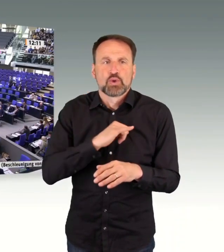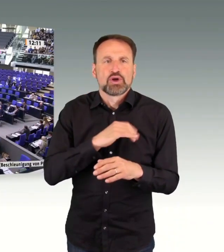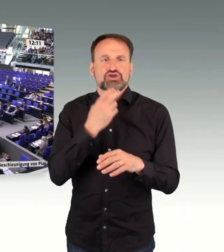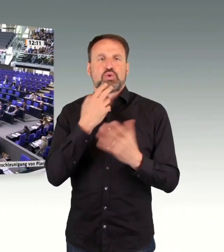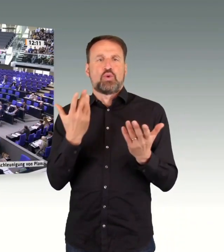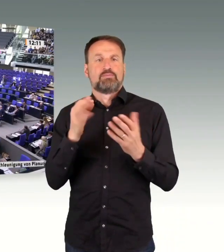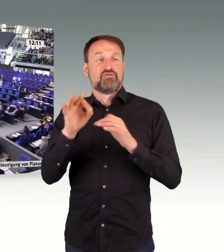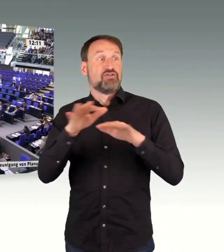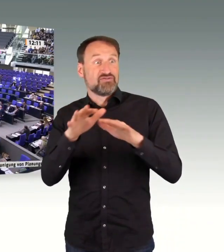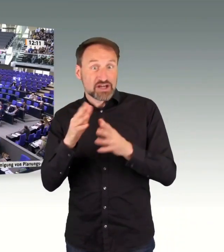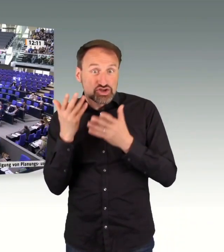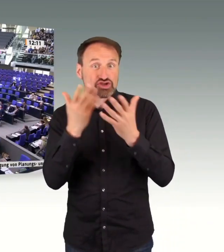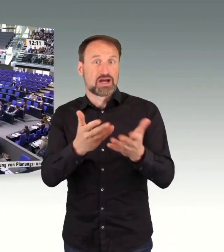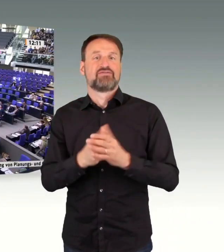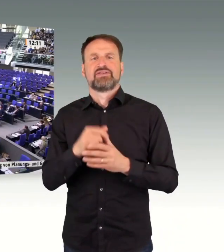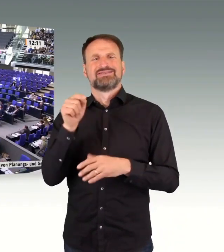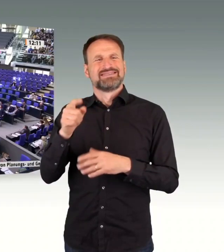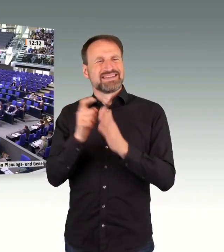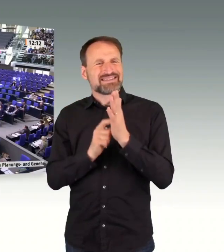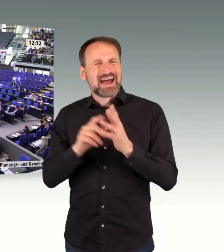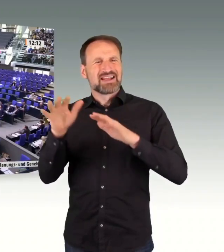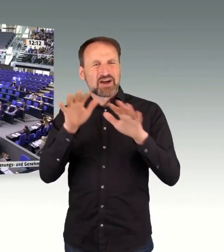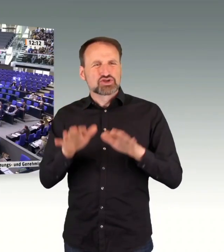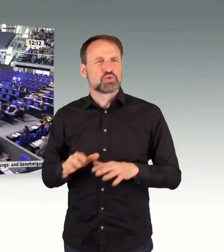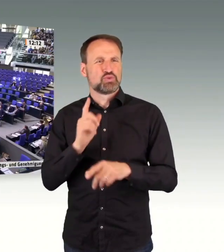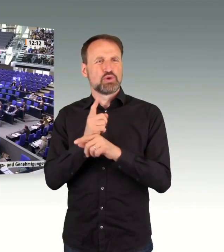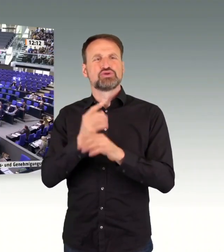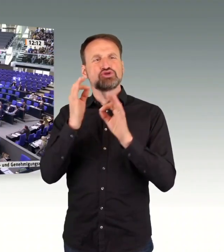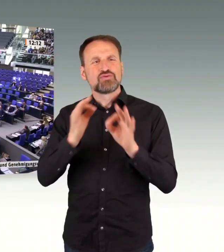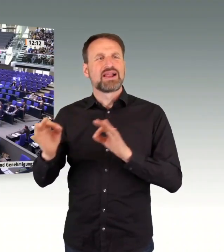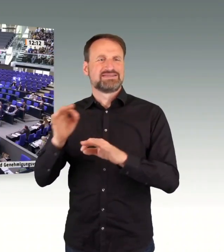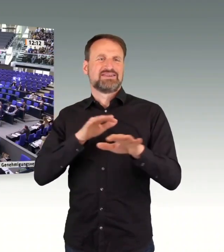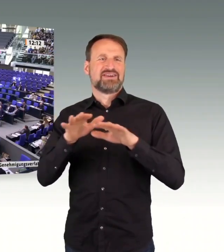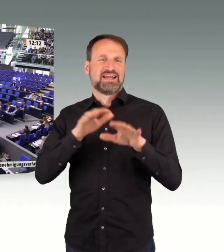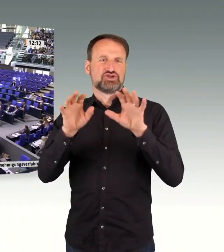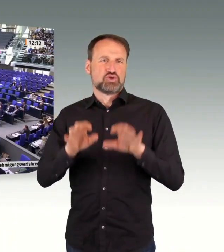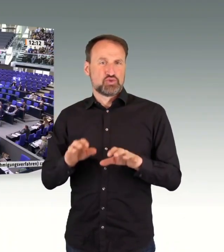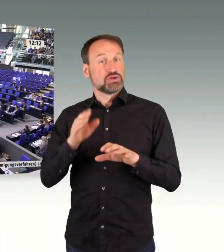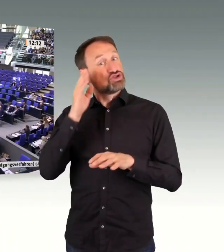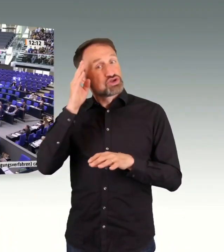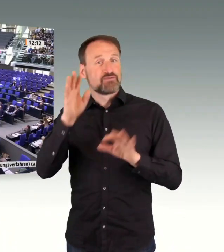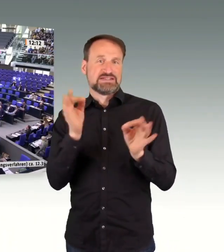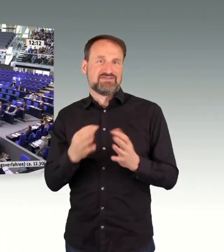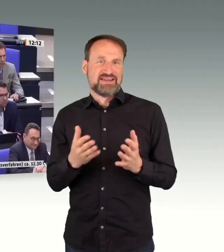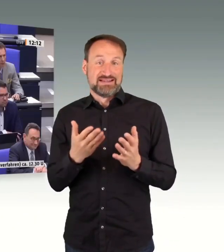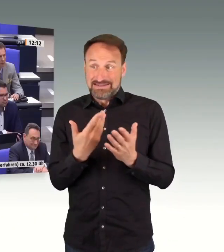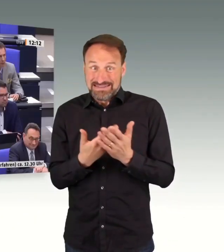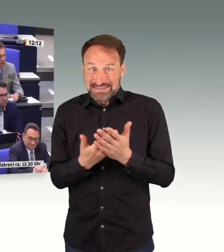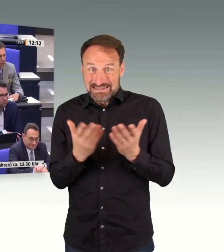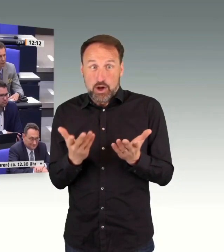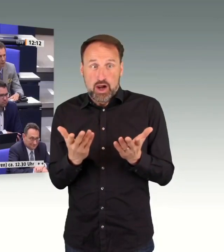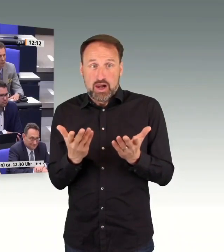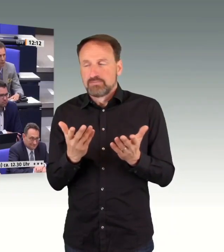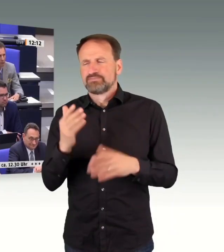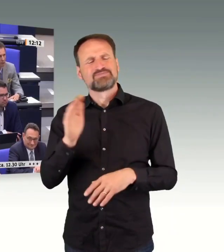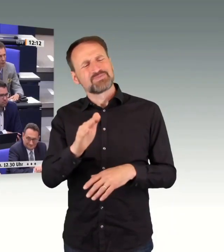den Vorranggebieten, also in den entscheidenden Gebieten, gerade dabei ist, abgeschaffen zu werden? Haben Sie zur Kenntnis genommen, dass Nordrhein-Westfalen das Bundesland ist mit den